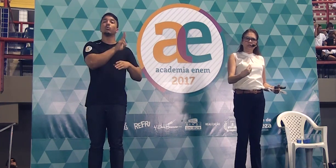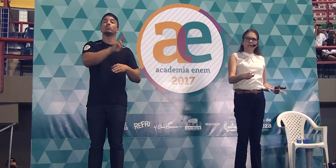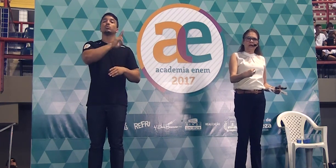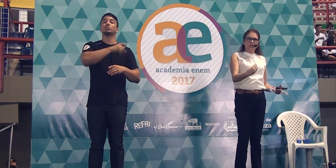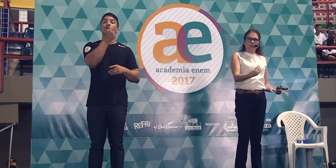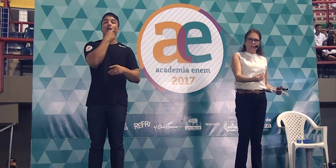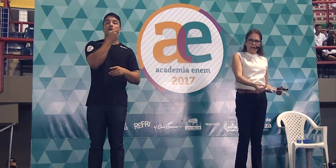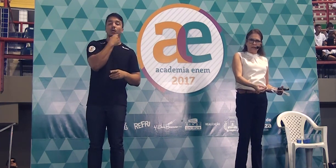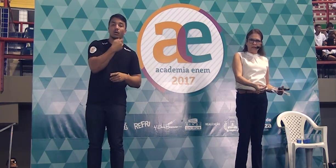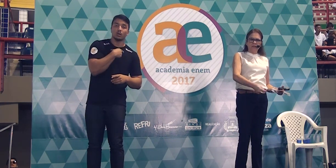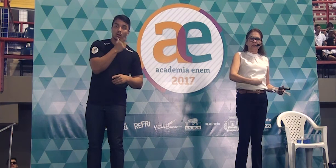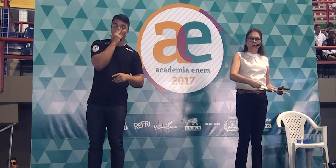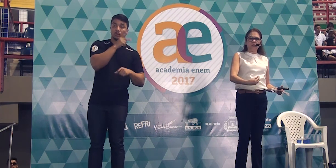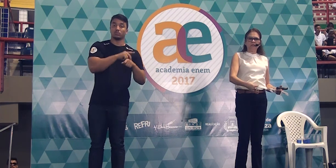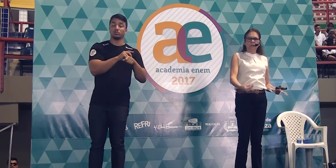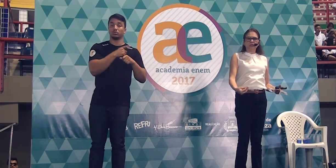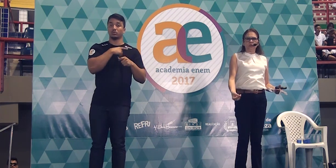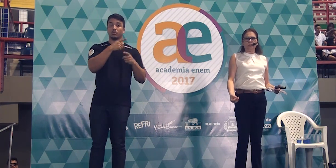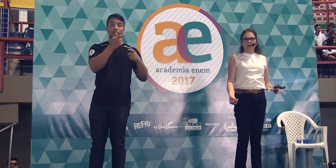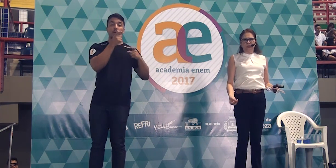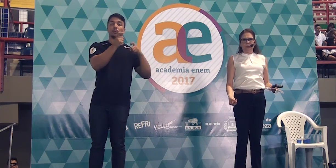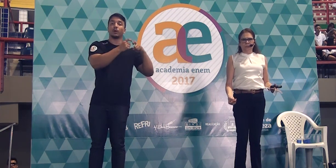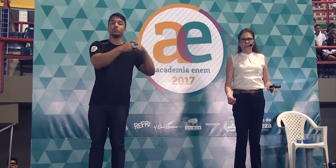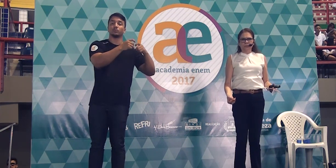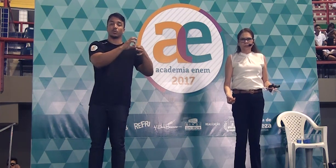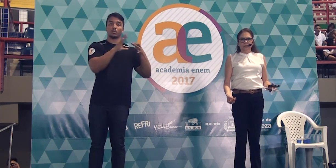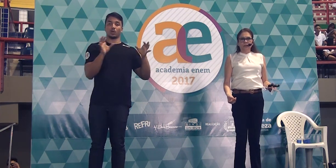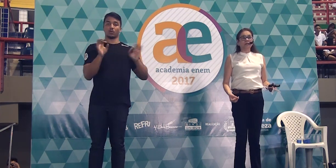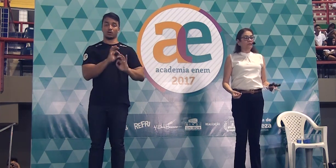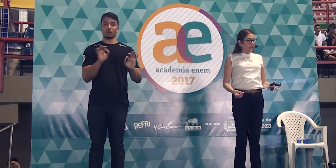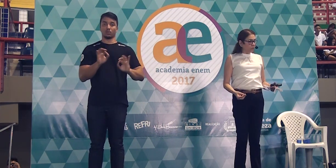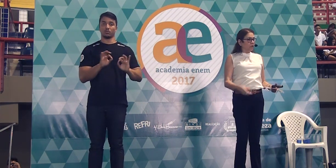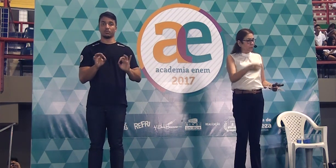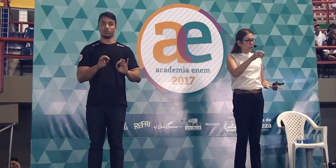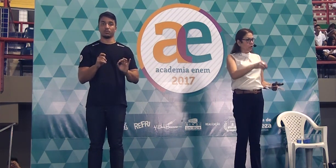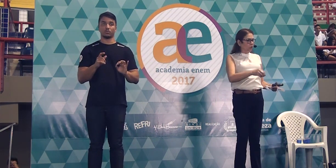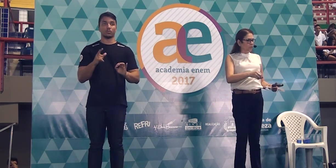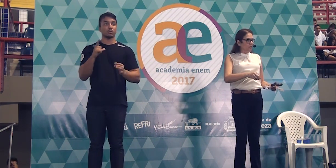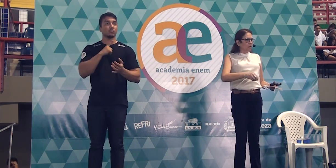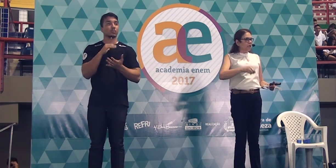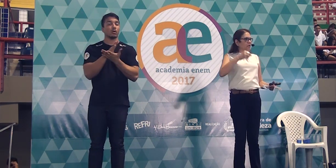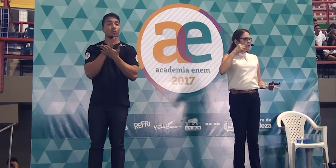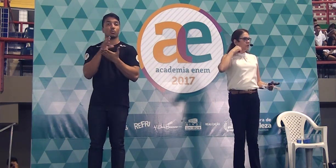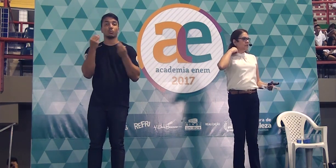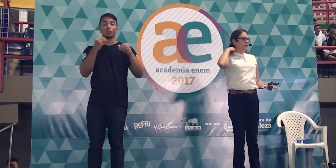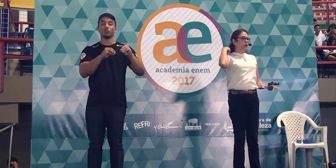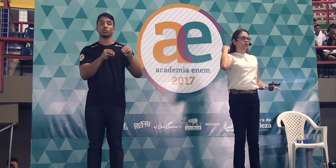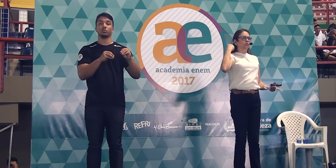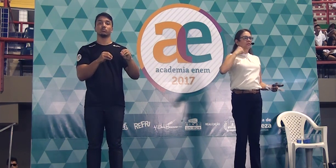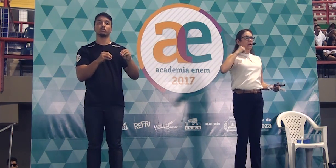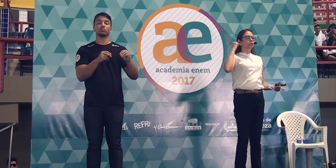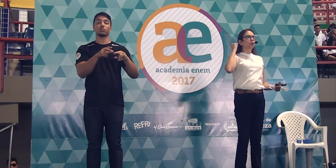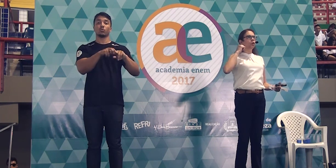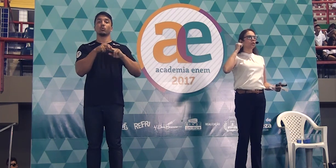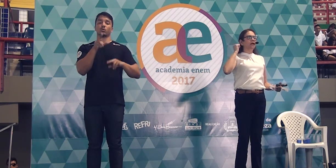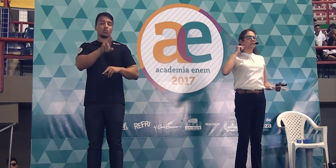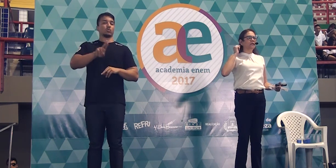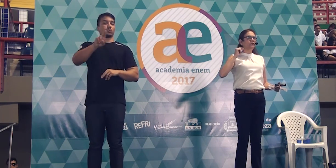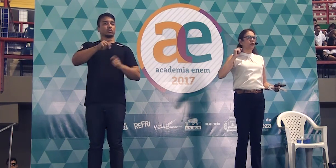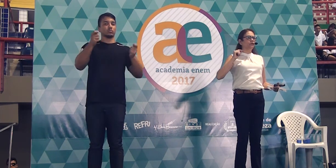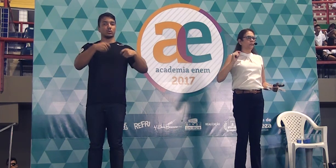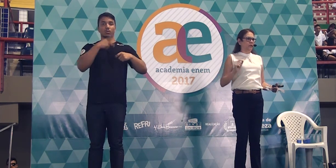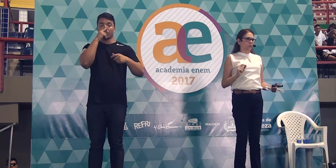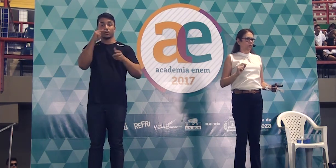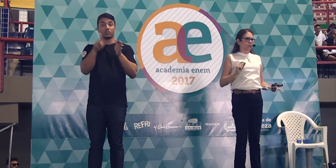remédio de tarja preta sem o conhecimento de um médico. E teve aluno que botou. Então, você pode usar no